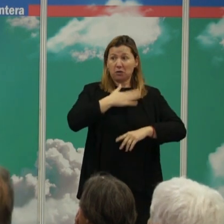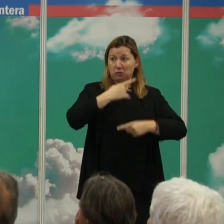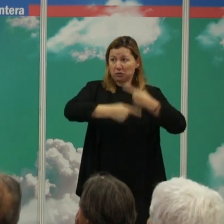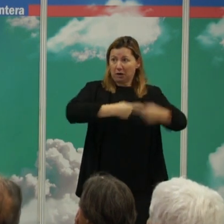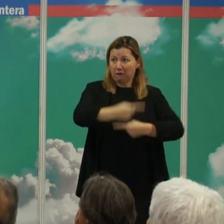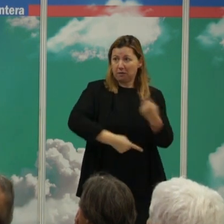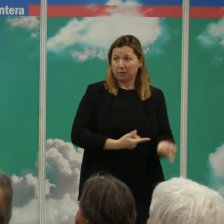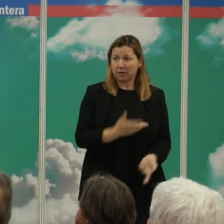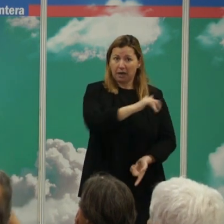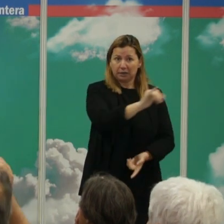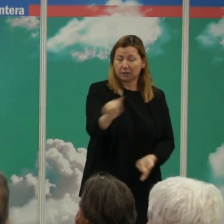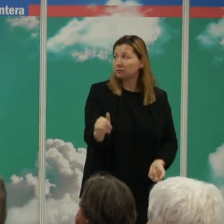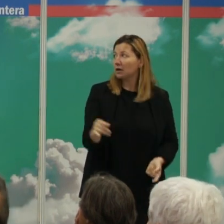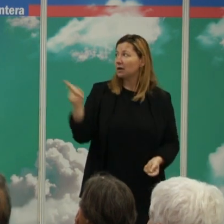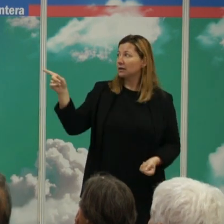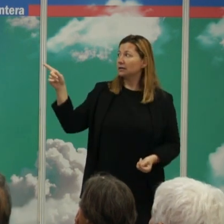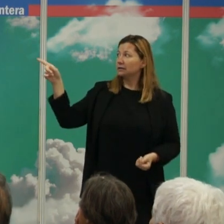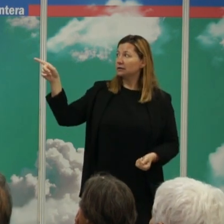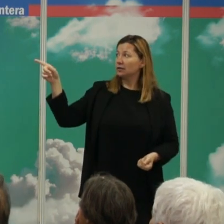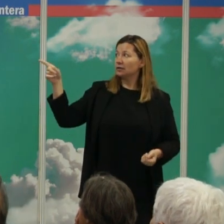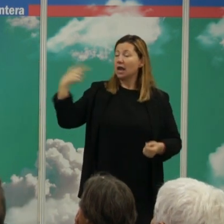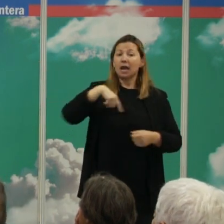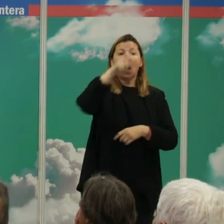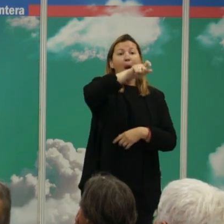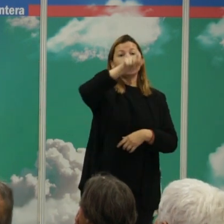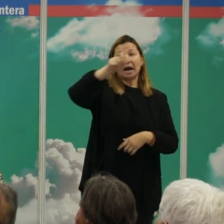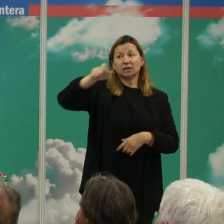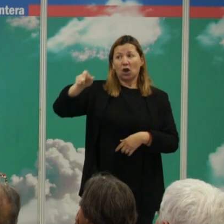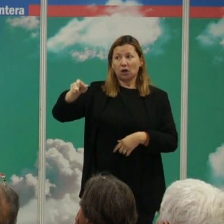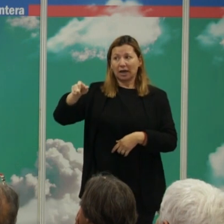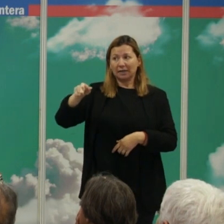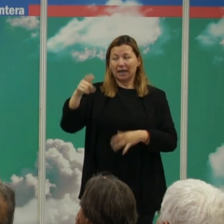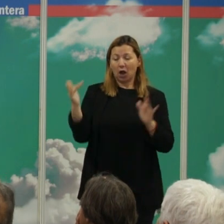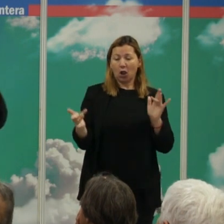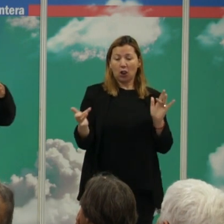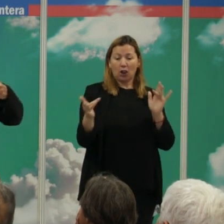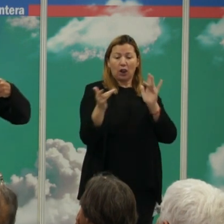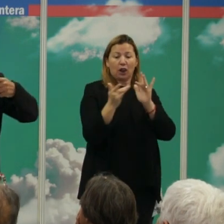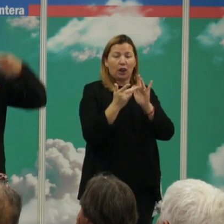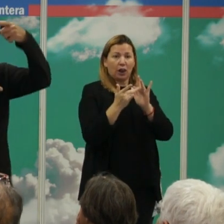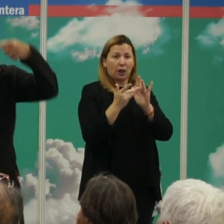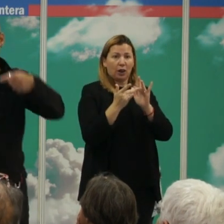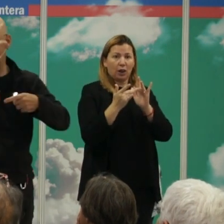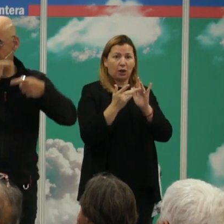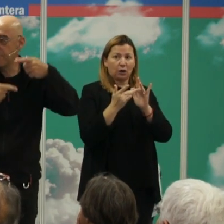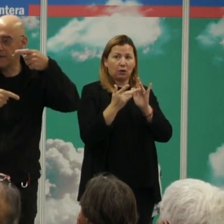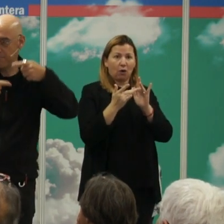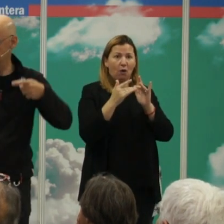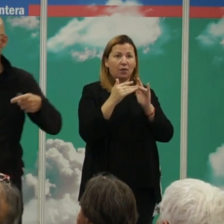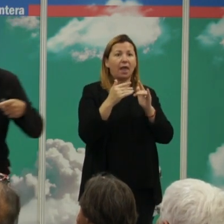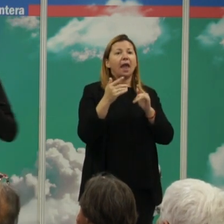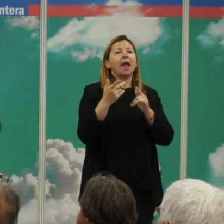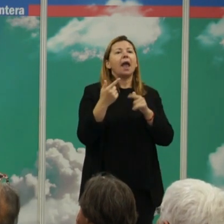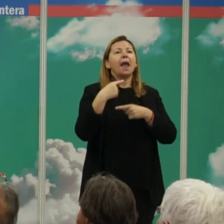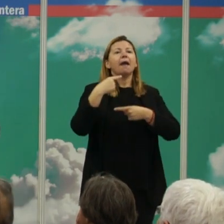y los individuos de cada una de estas ramitas están conectadas por una relación de ancestro descendiente